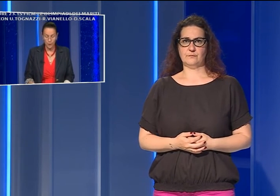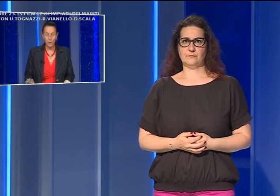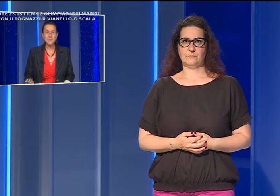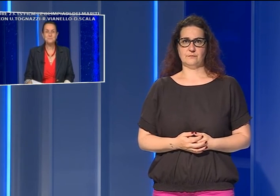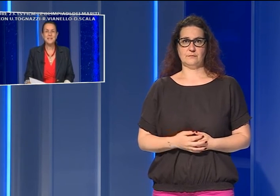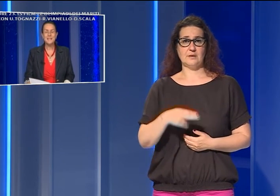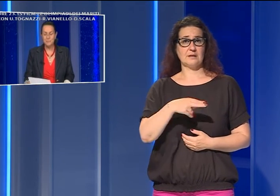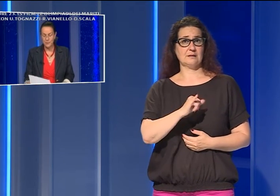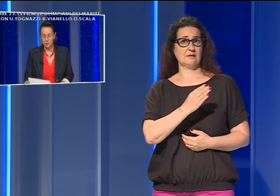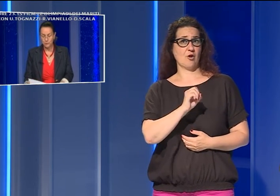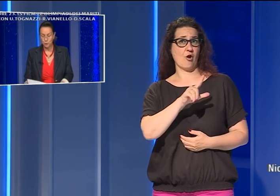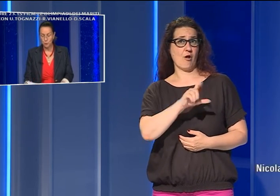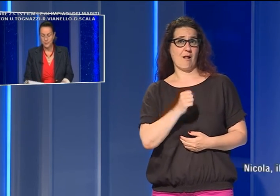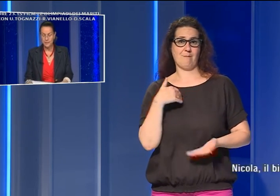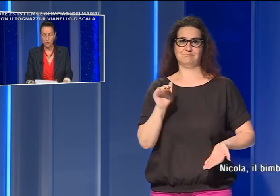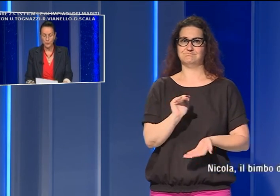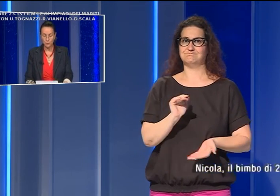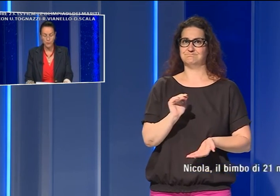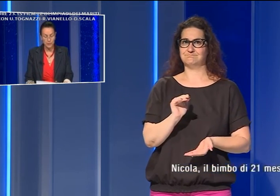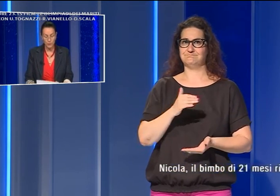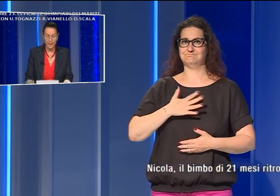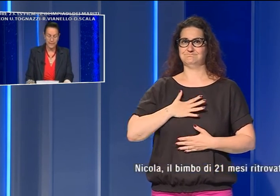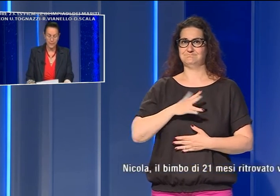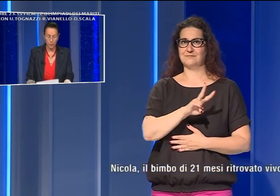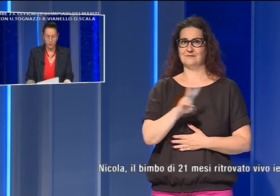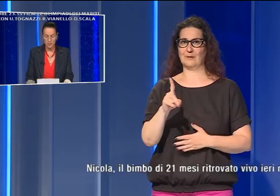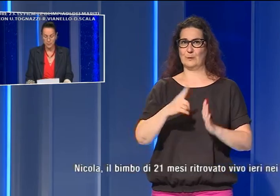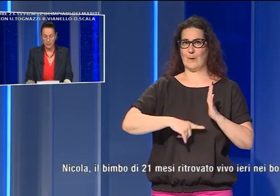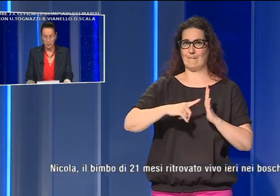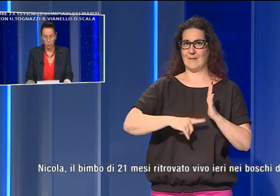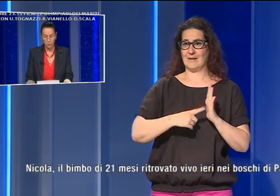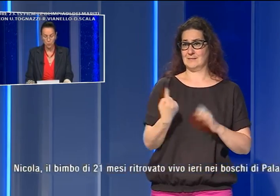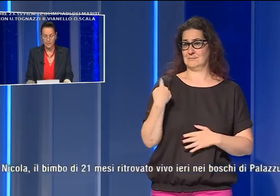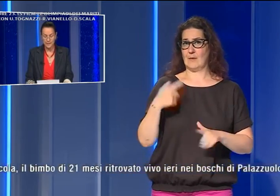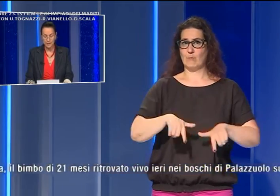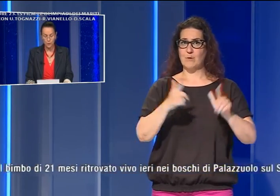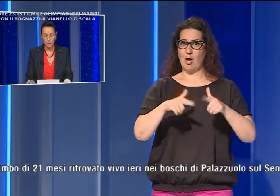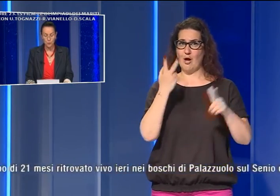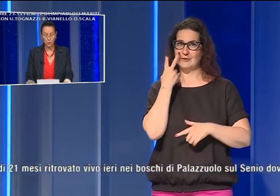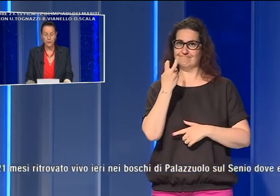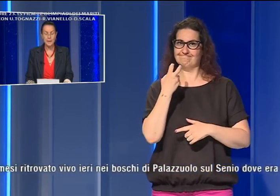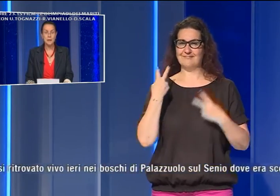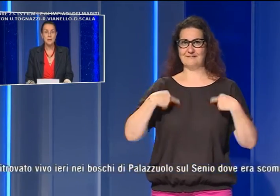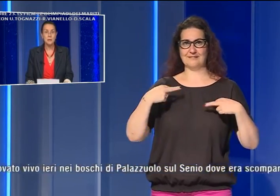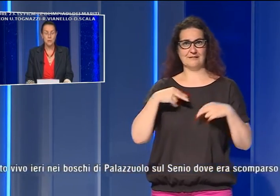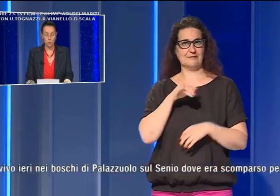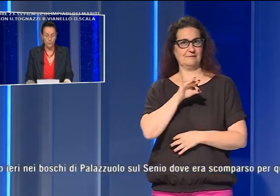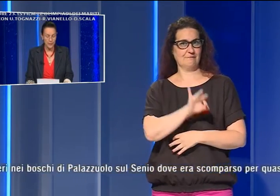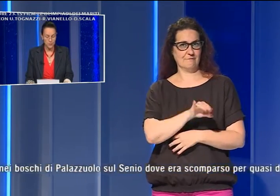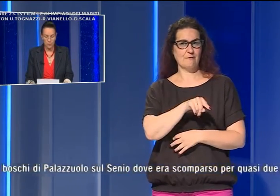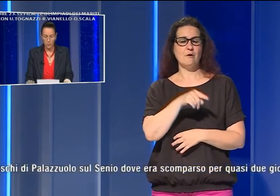Nicola, il bambino di 21 mese ritrovato vivo ieri nei boschi di Palazzuolo sul Segno dove era